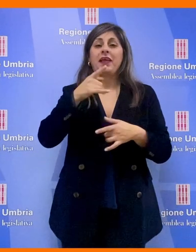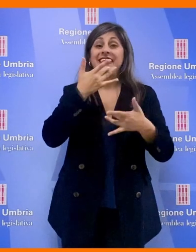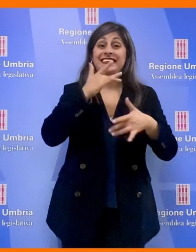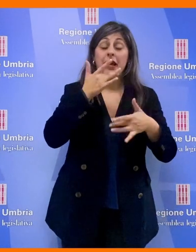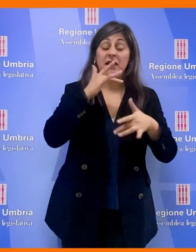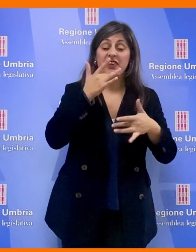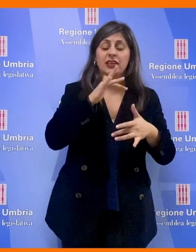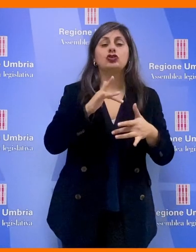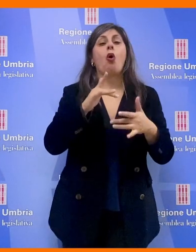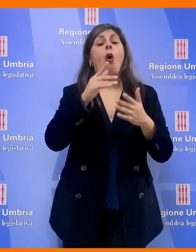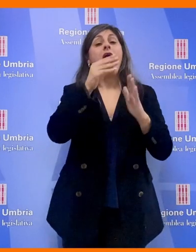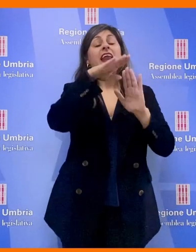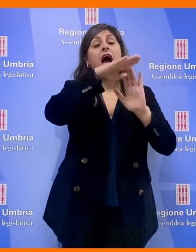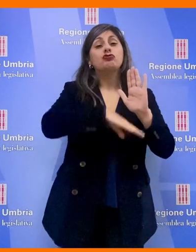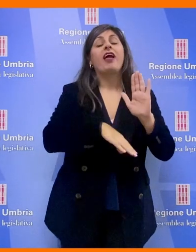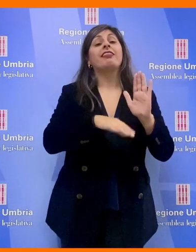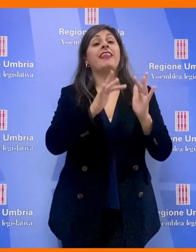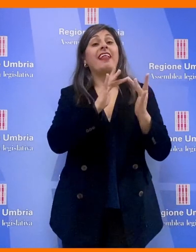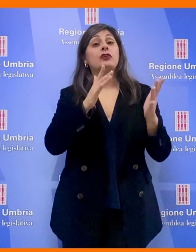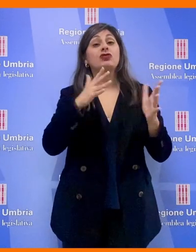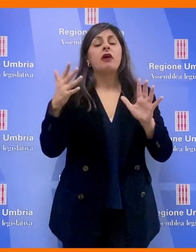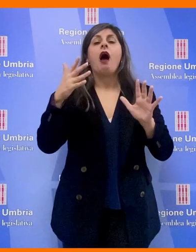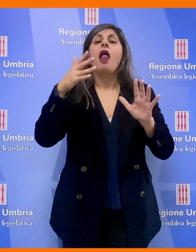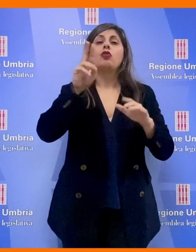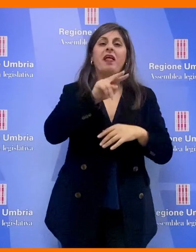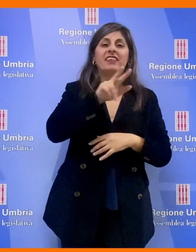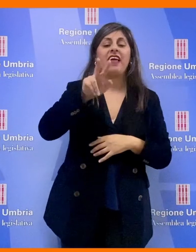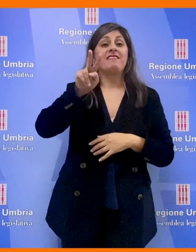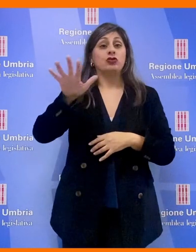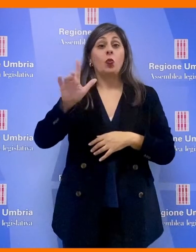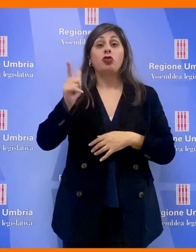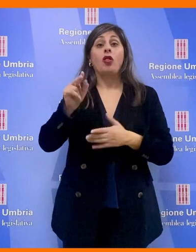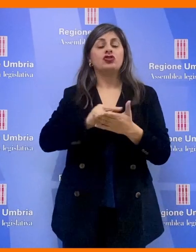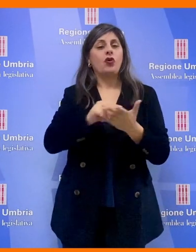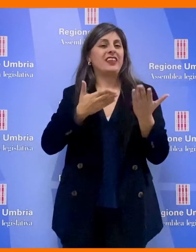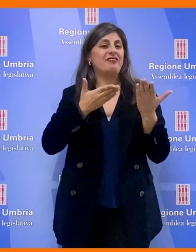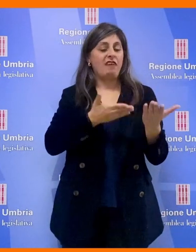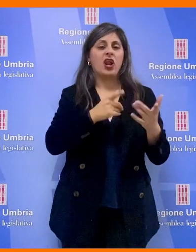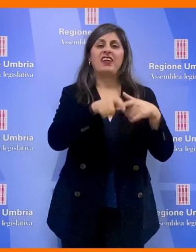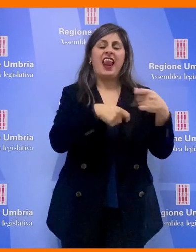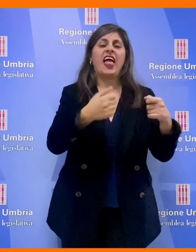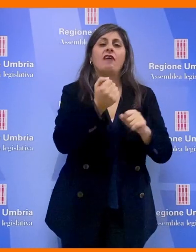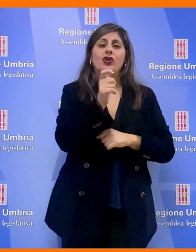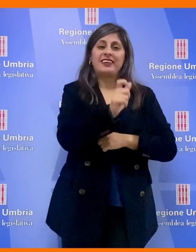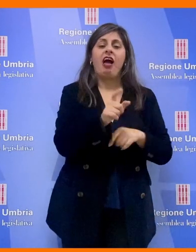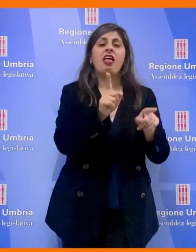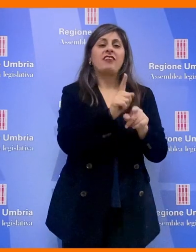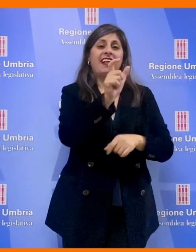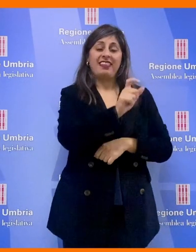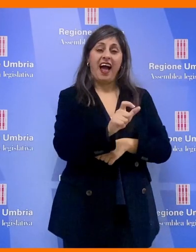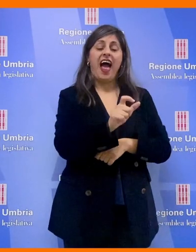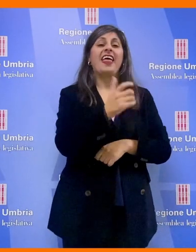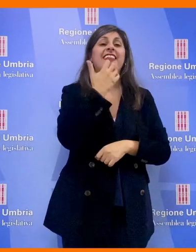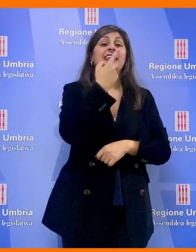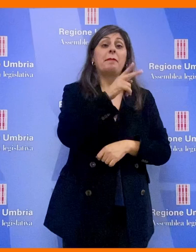digitale 2023-2025, 12 voti favorevoli quelli di Lega, Forza Italia, Fratelli d'Italia, T6